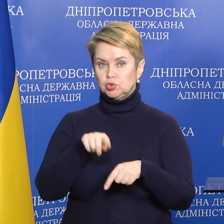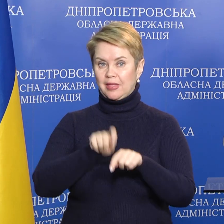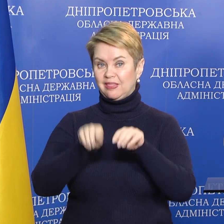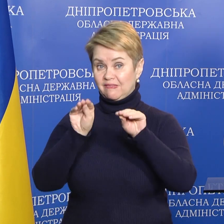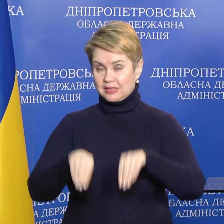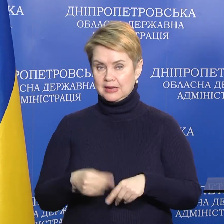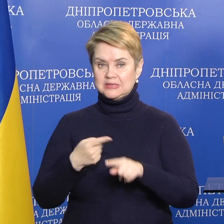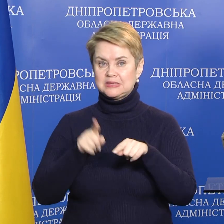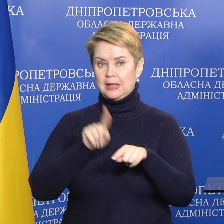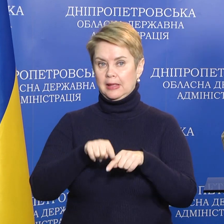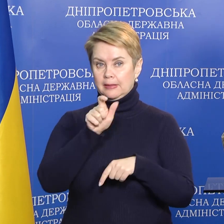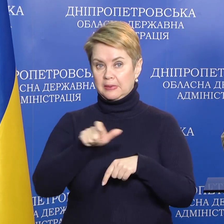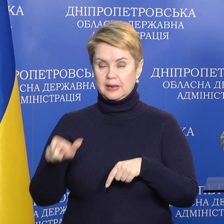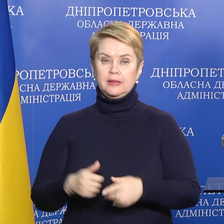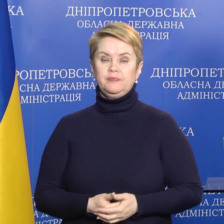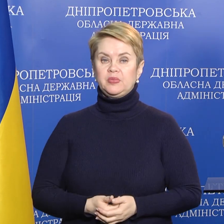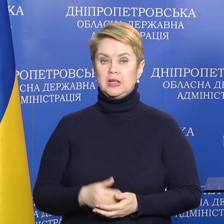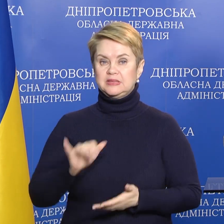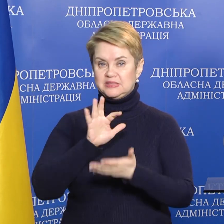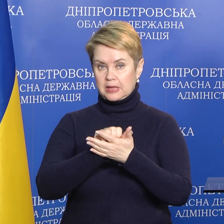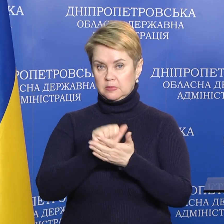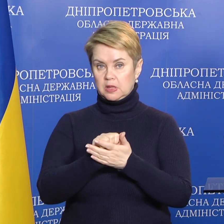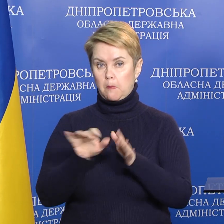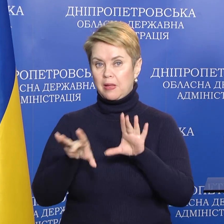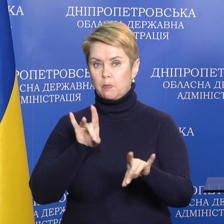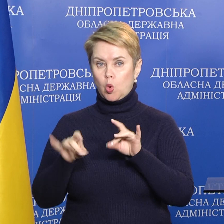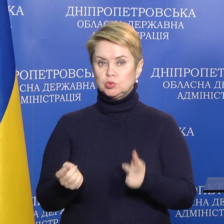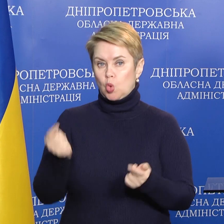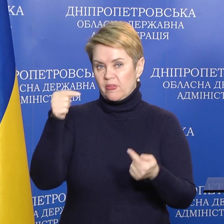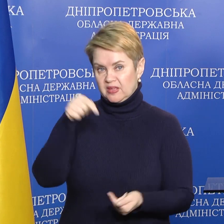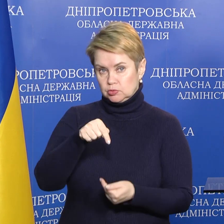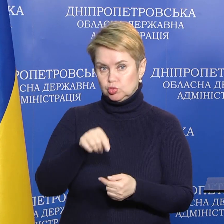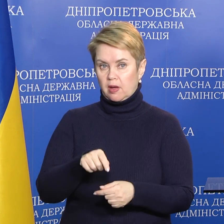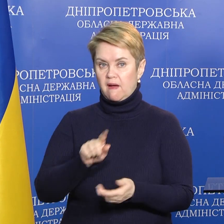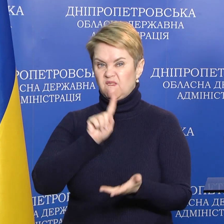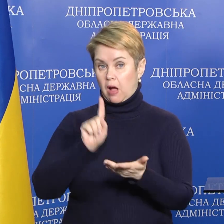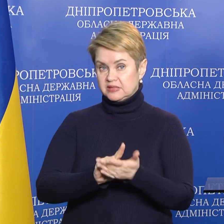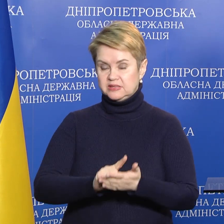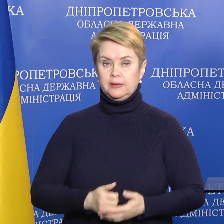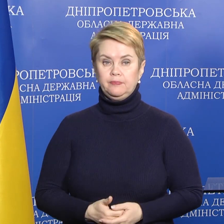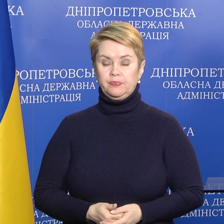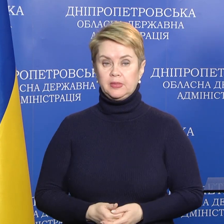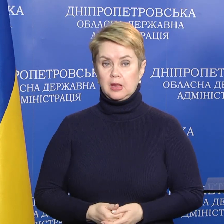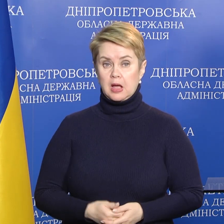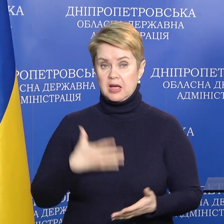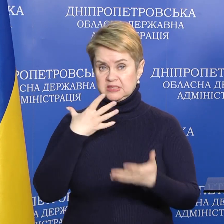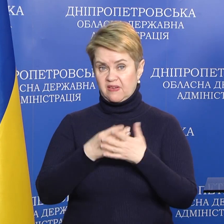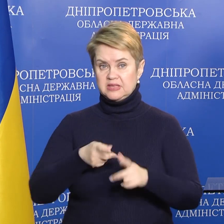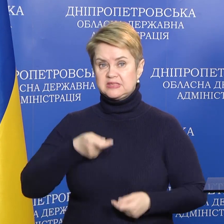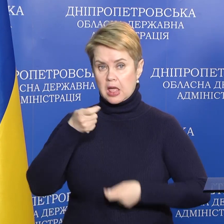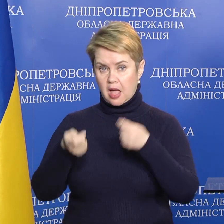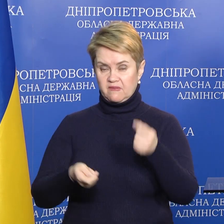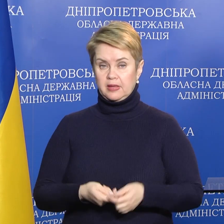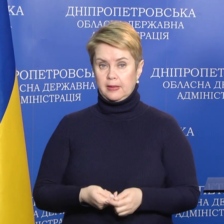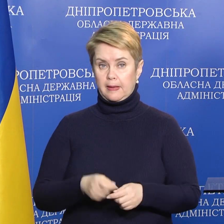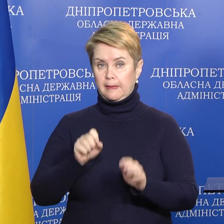анкетирование среди переселенцев и занимается подбором соответствующих вакансий. Свои заявки